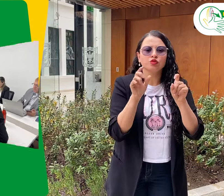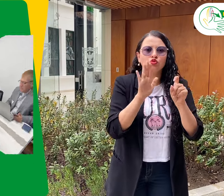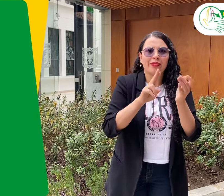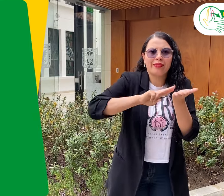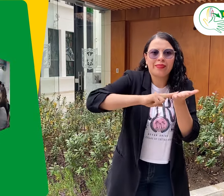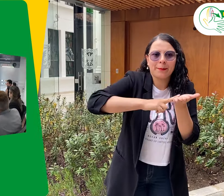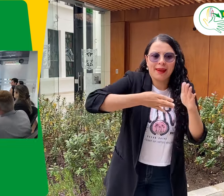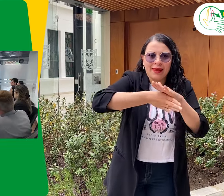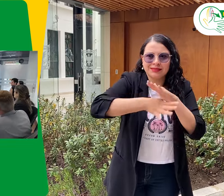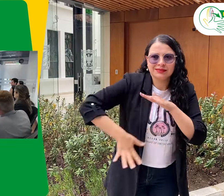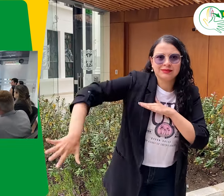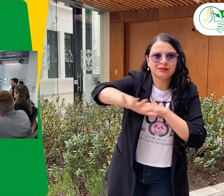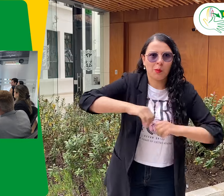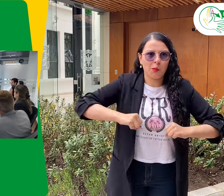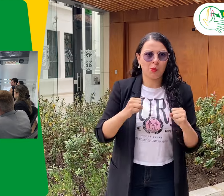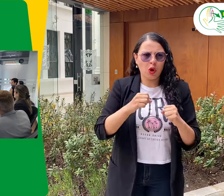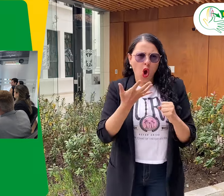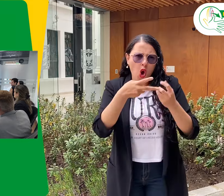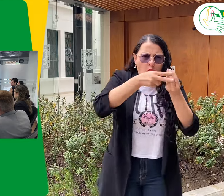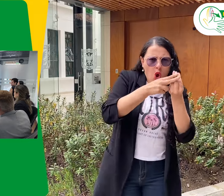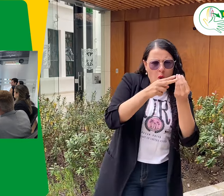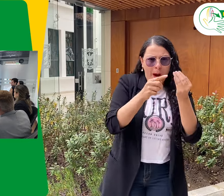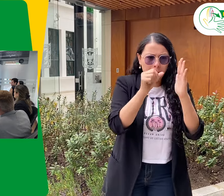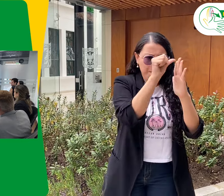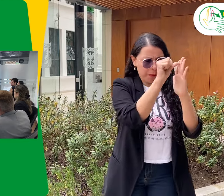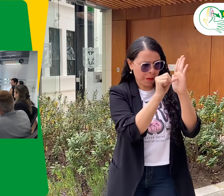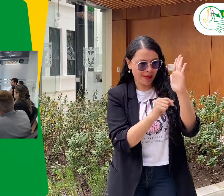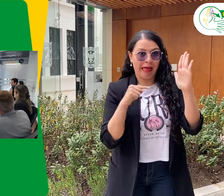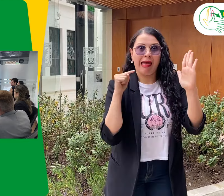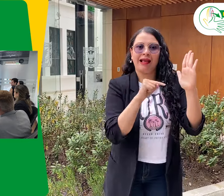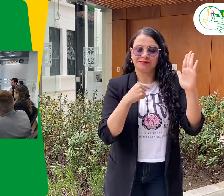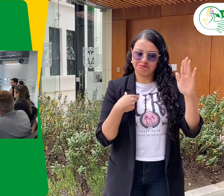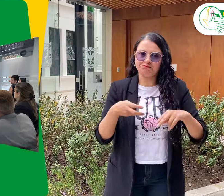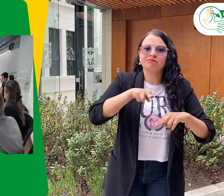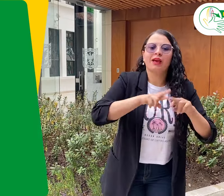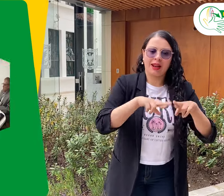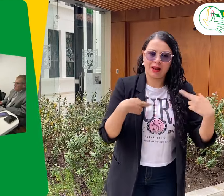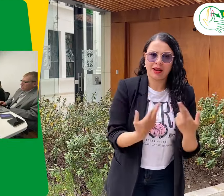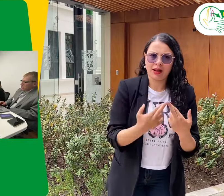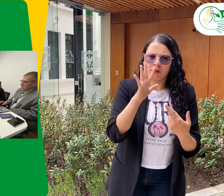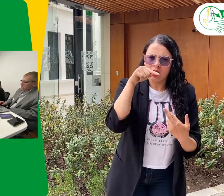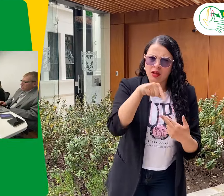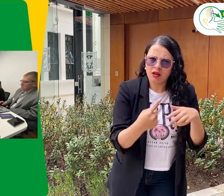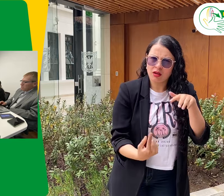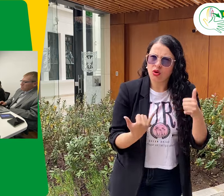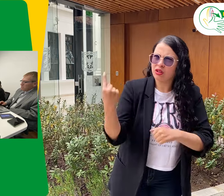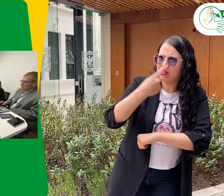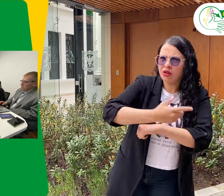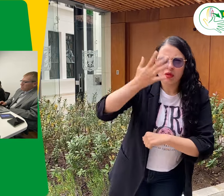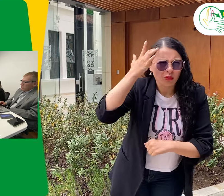de acuerdo que tiene que ver con los servicios de interpretación en Bogotá y cómo puede reflejarse esta herramienta que aporta la accesibilidad en los articulados del